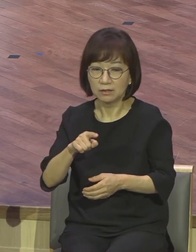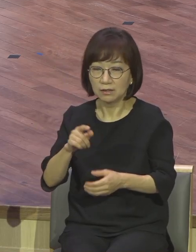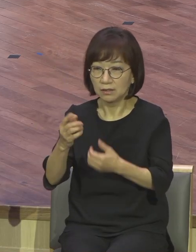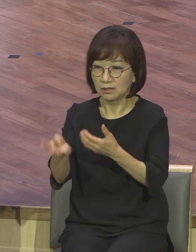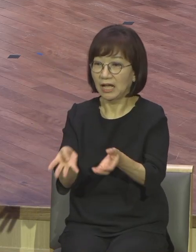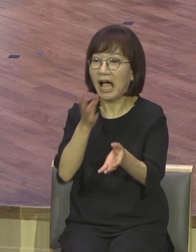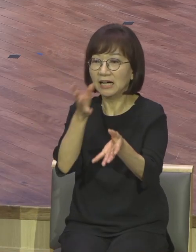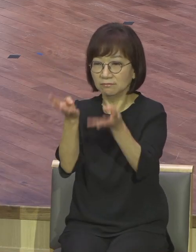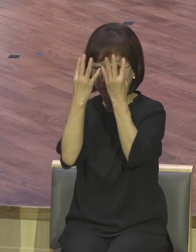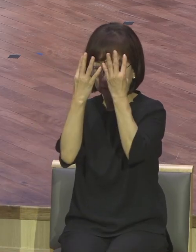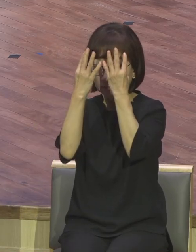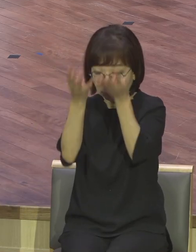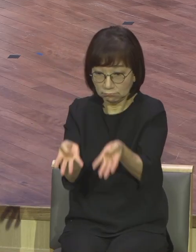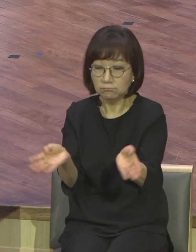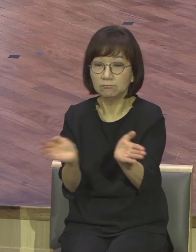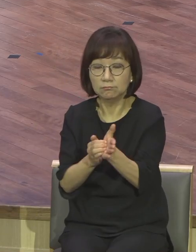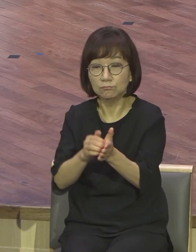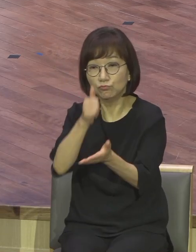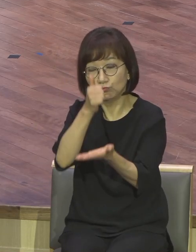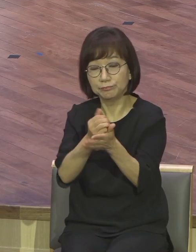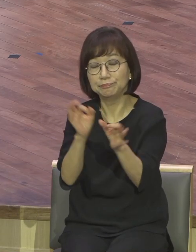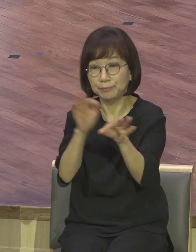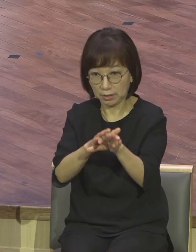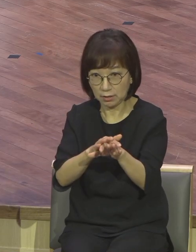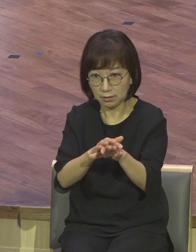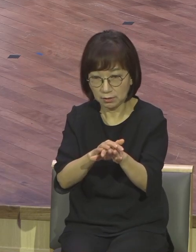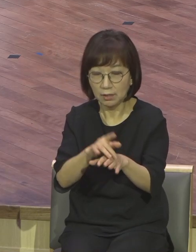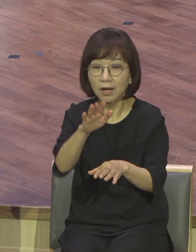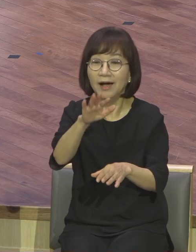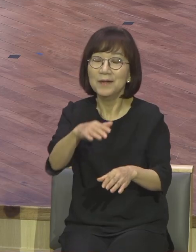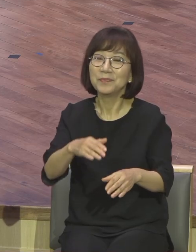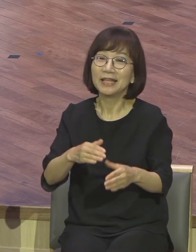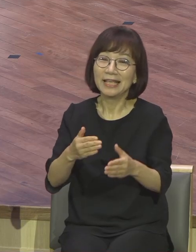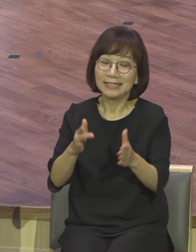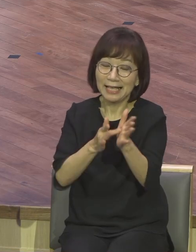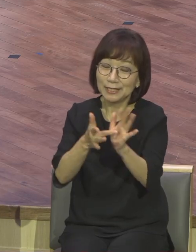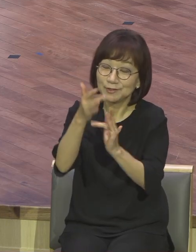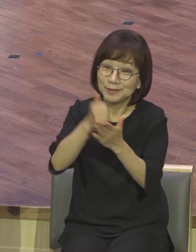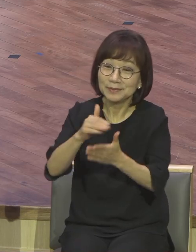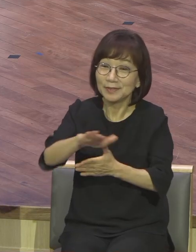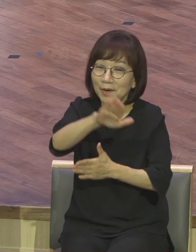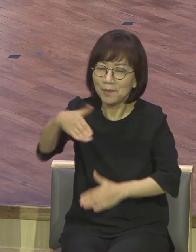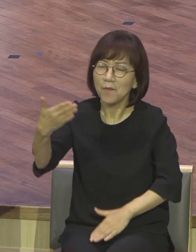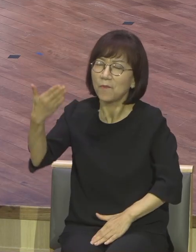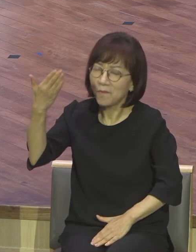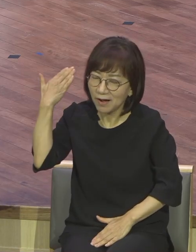소용없어요. 예수 그 이동께서 여름의 과거 현재 미래 지을 죄까지